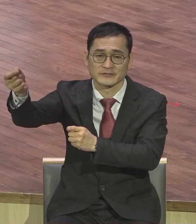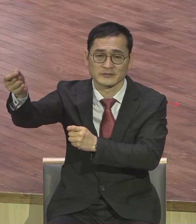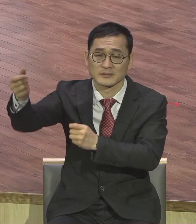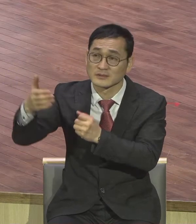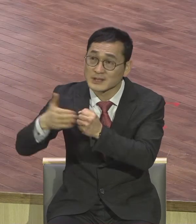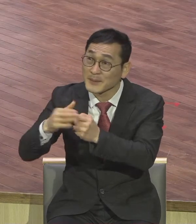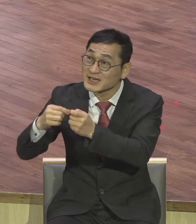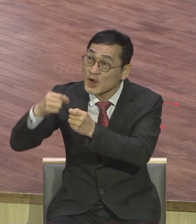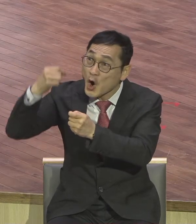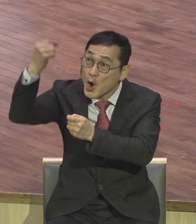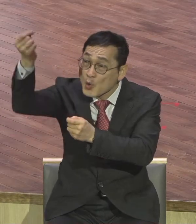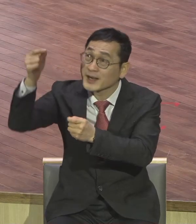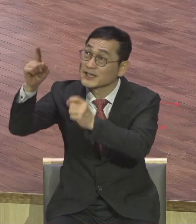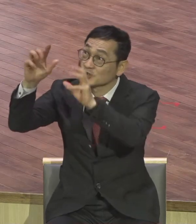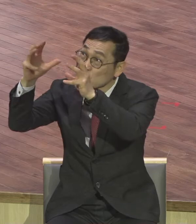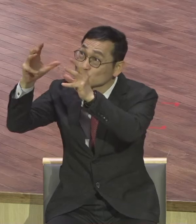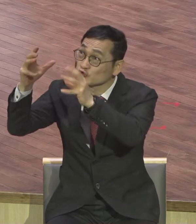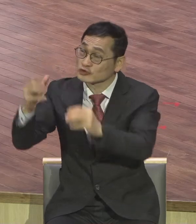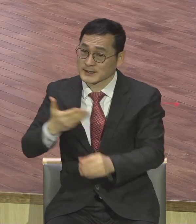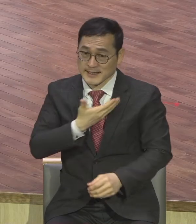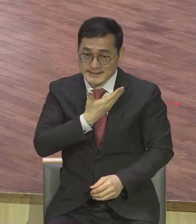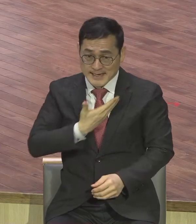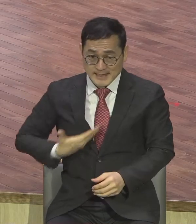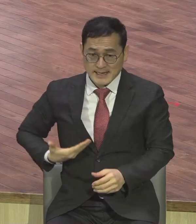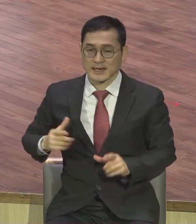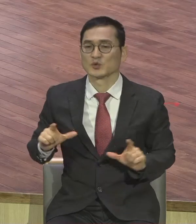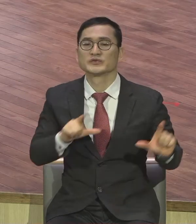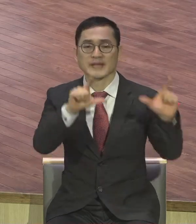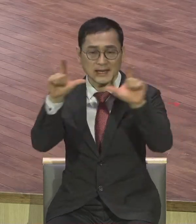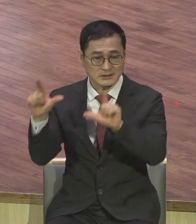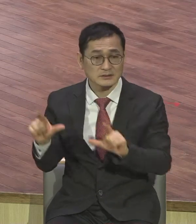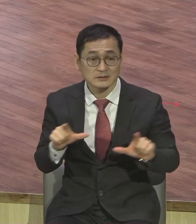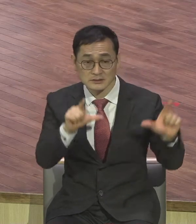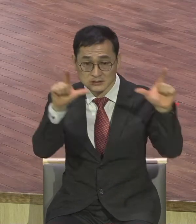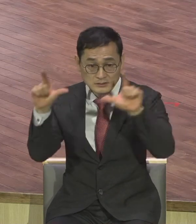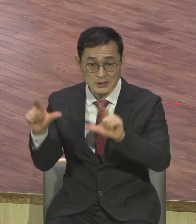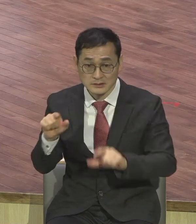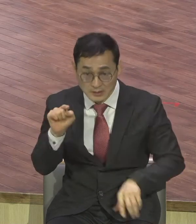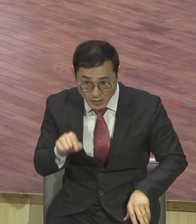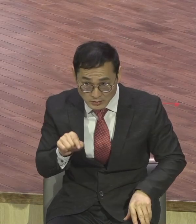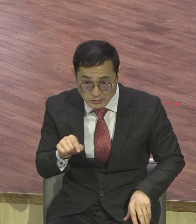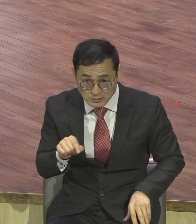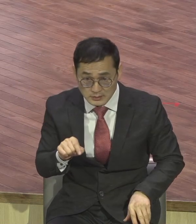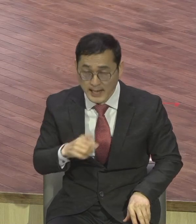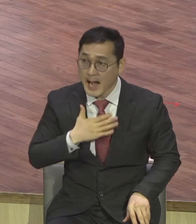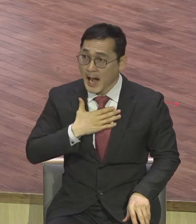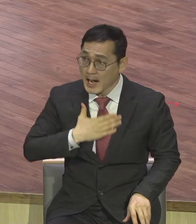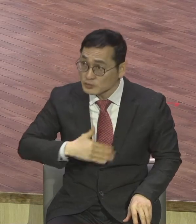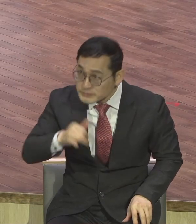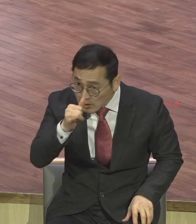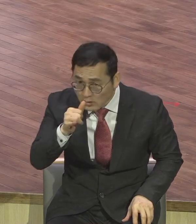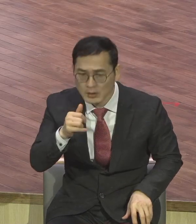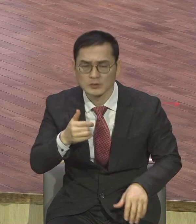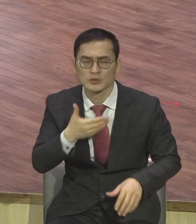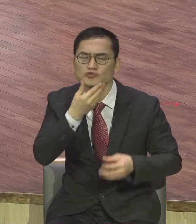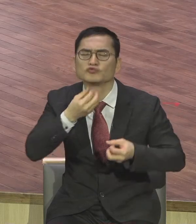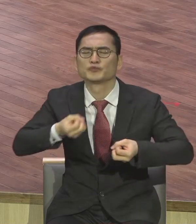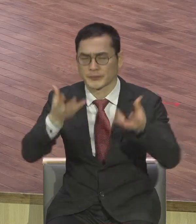얼마나 축복이고 이렇게 살아가야 된다는 것이 얼마나 큰 말씀의